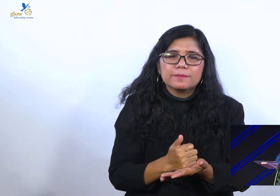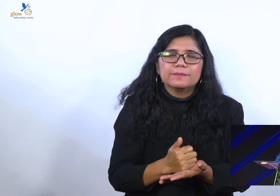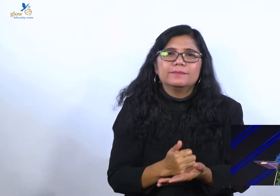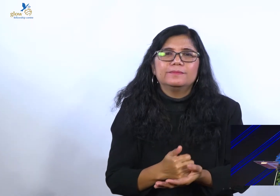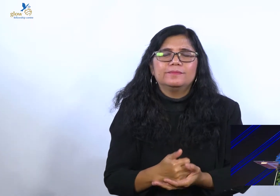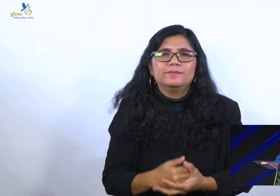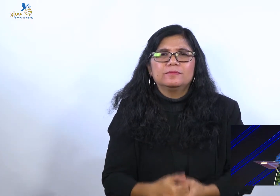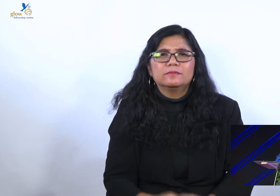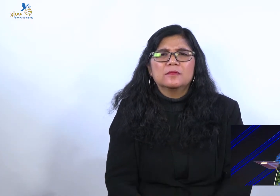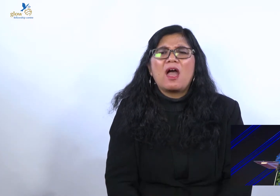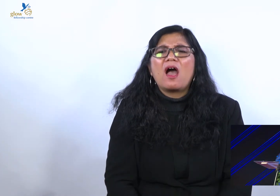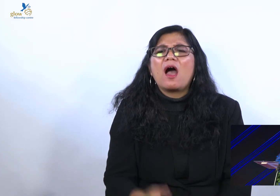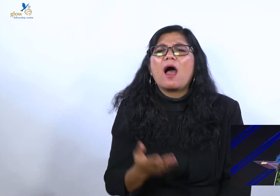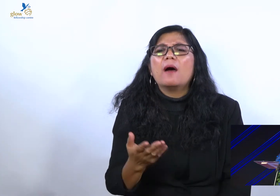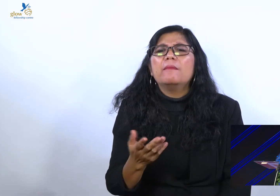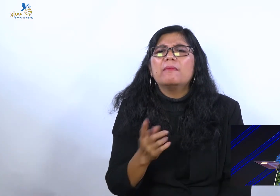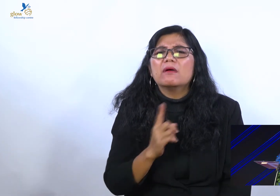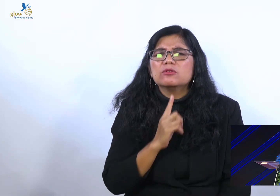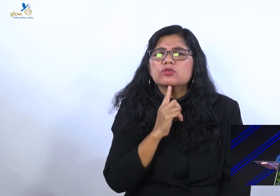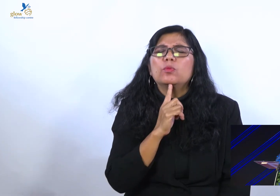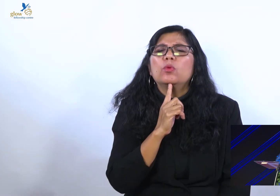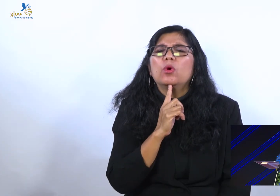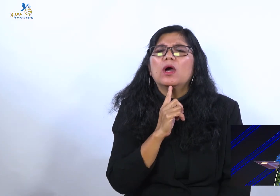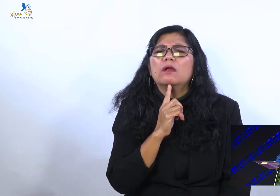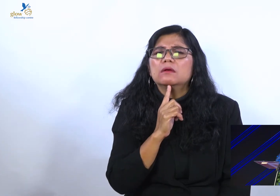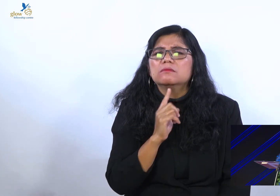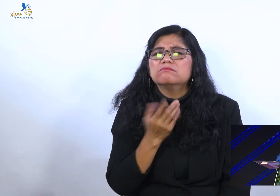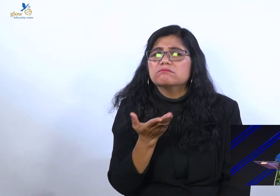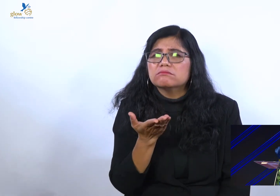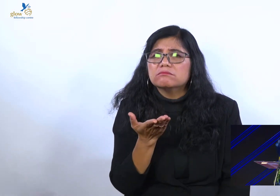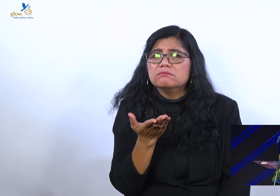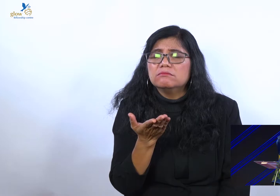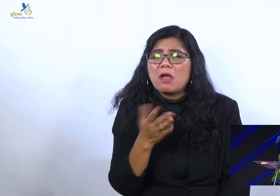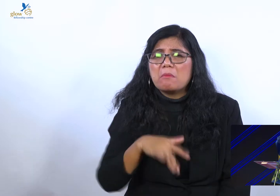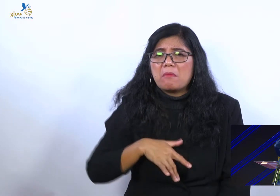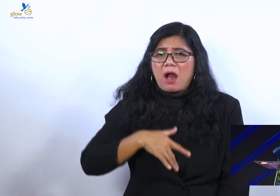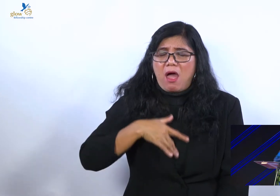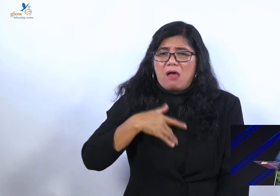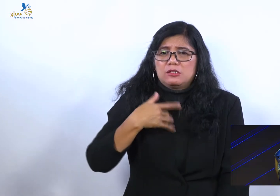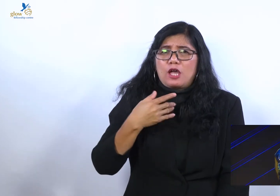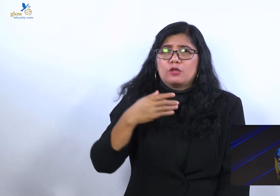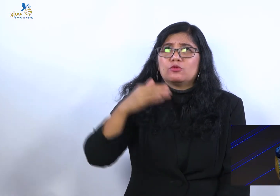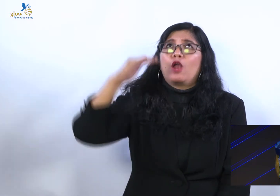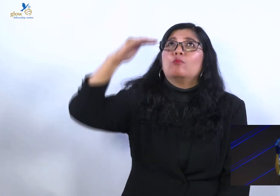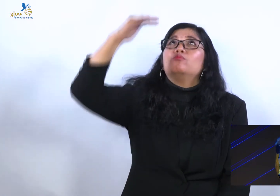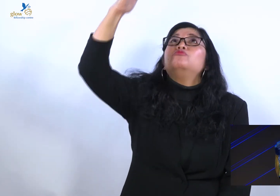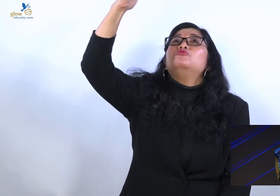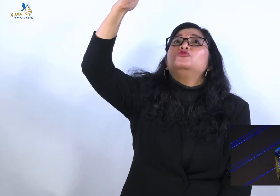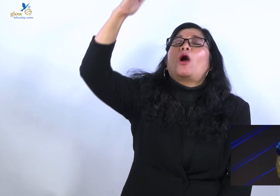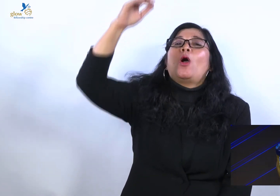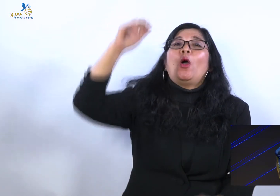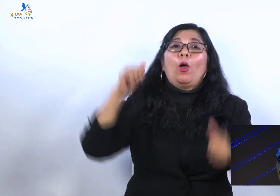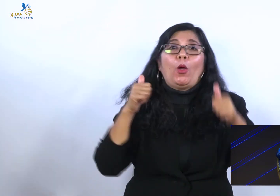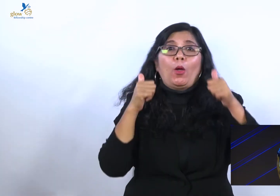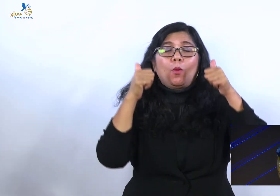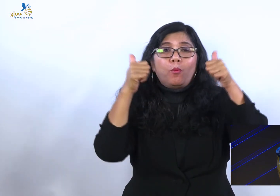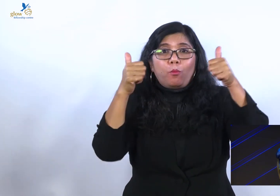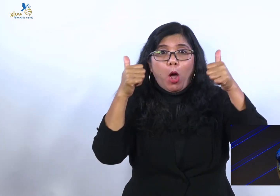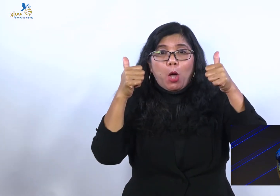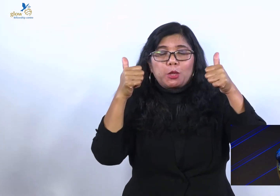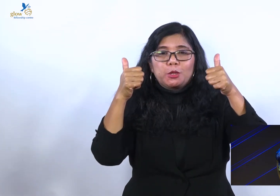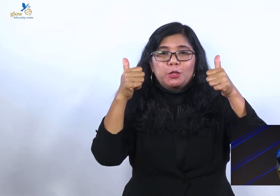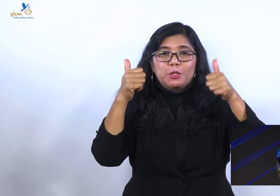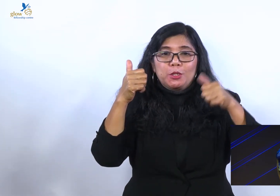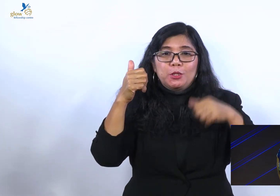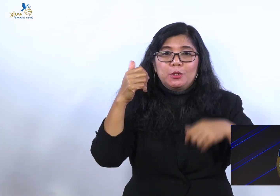Apa sih kesombongan yang merasuk saudara? Sampai saudara merasa sudah di puncak kehebatan. Paling hebat, paling luar biasa.